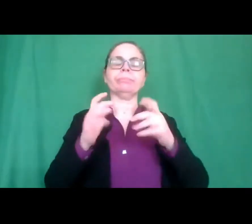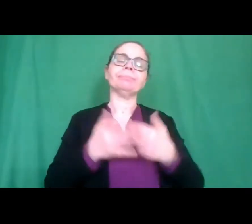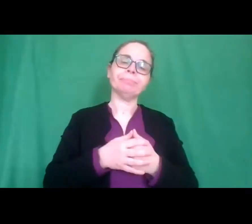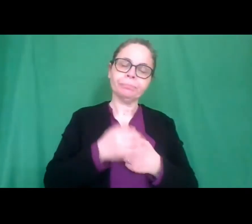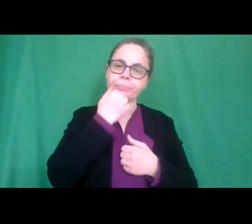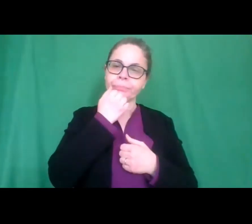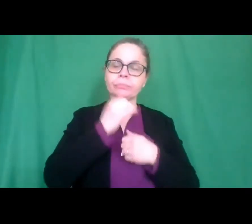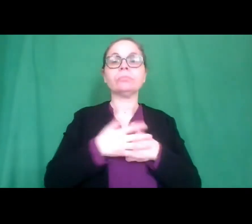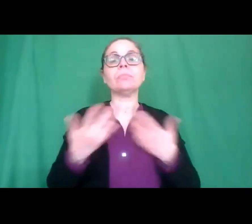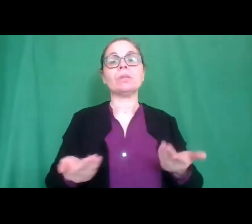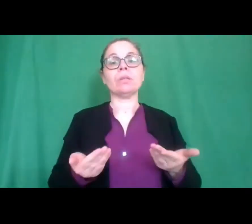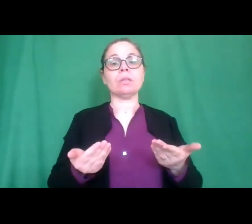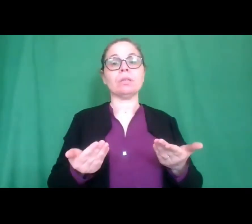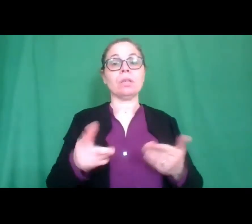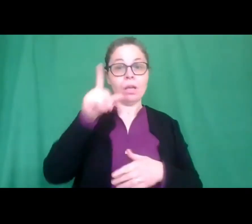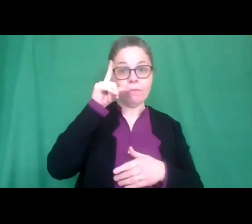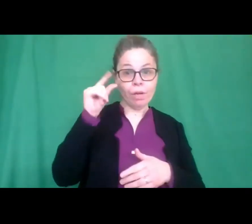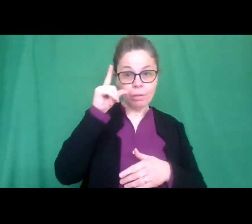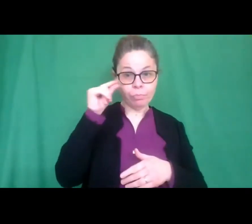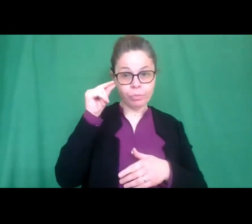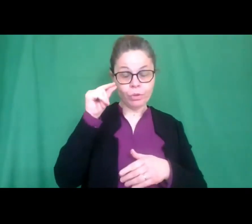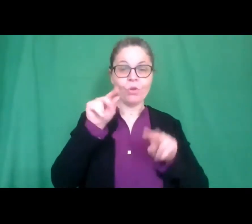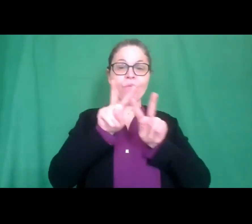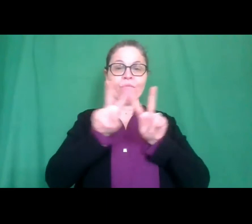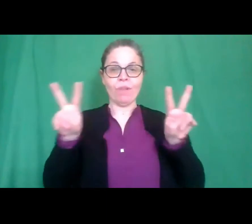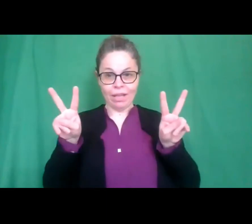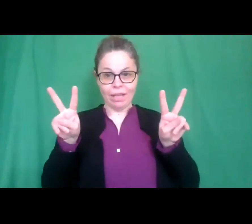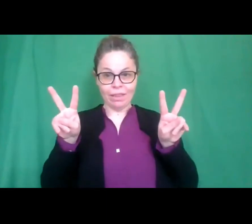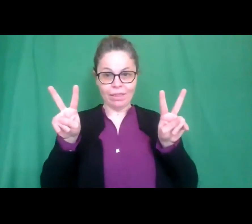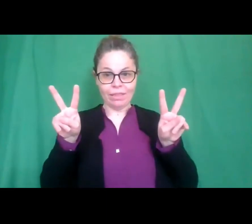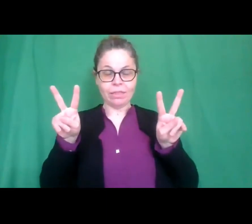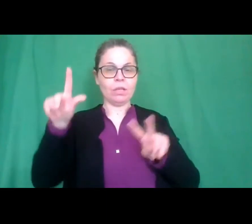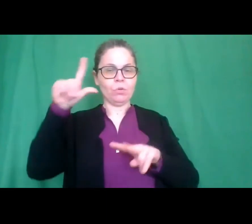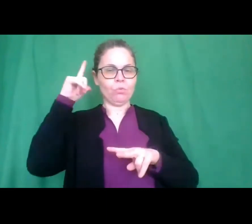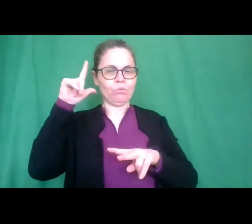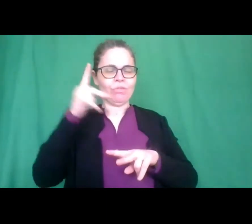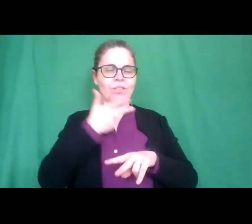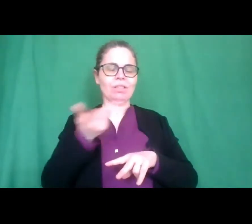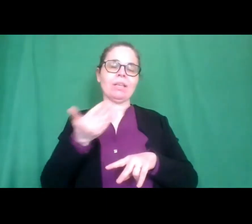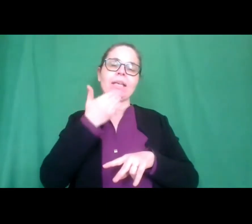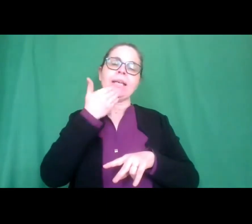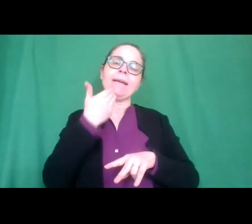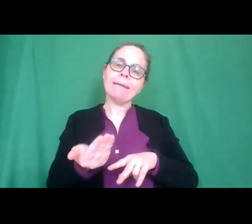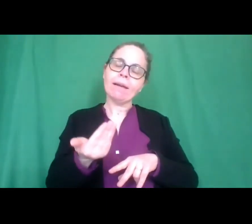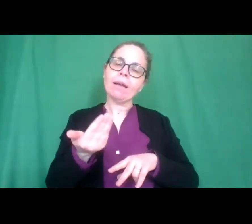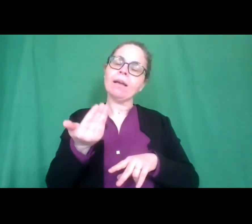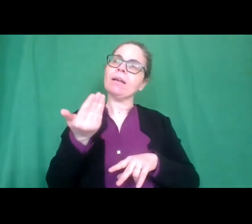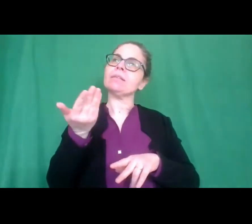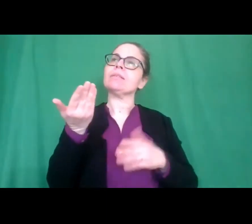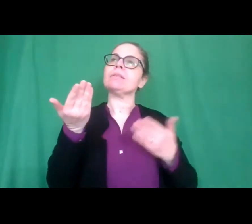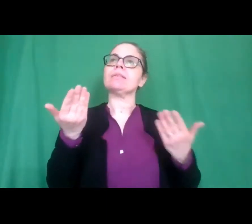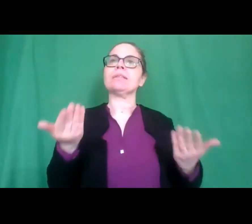Io ringrazio Fabio, Walter e Lucia per questo assaggio